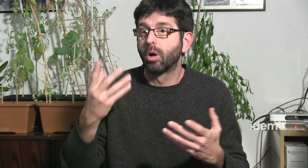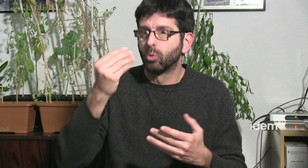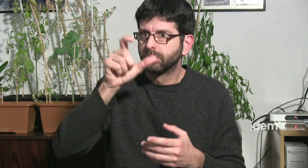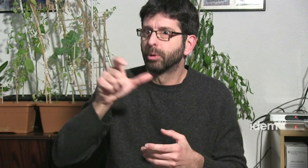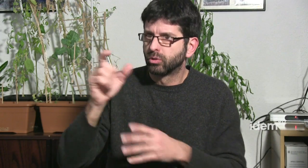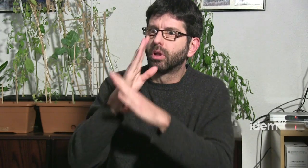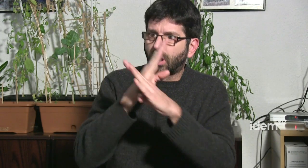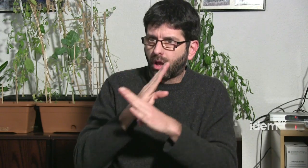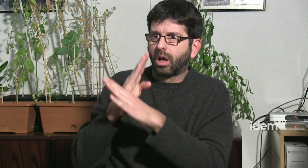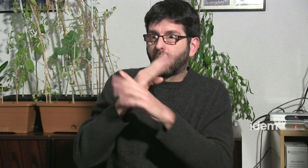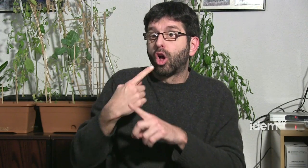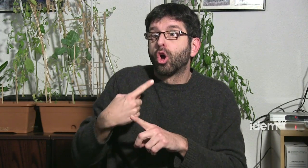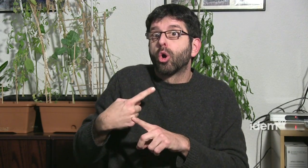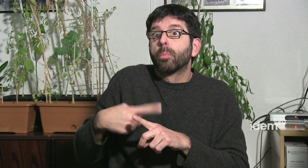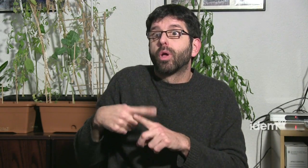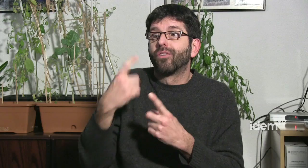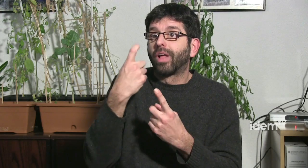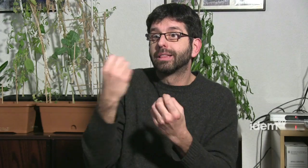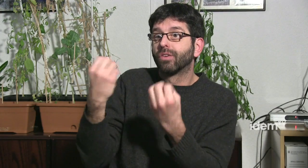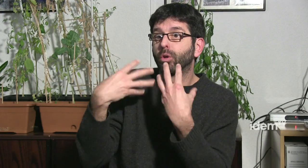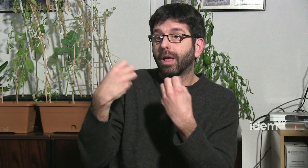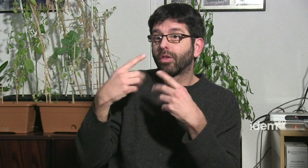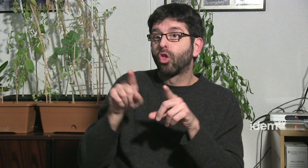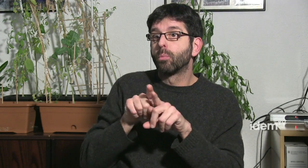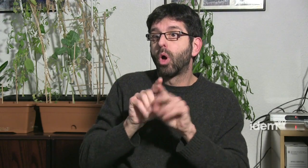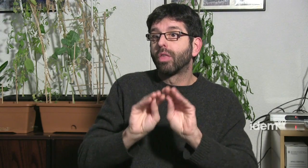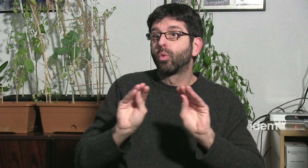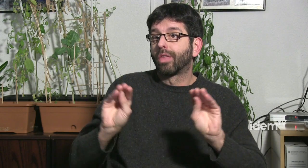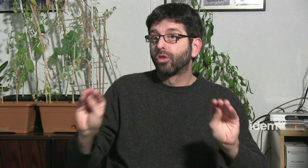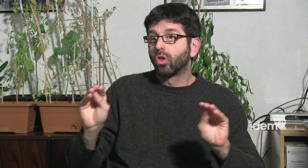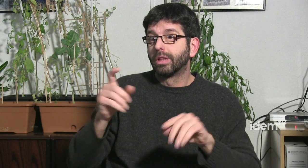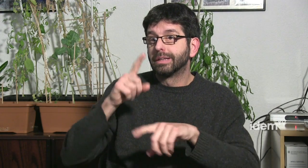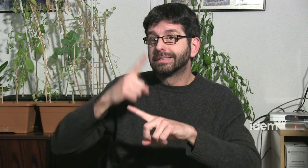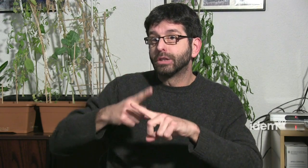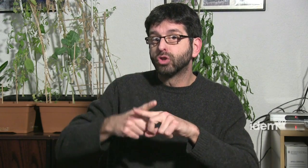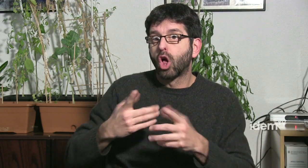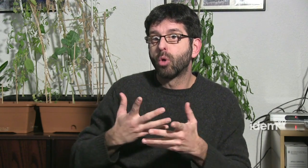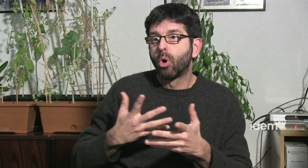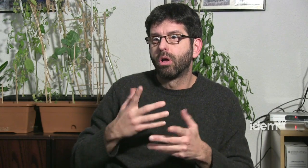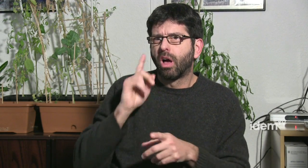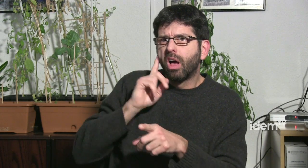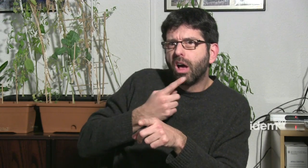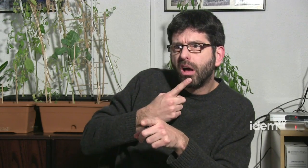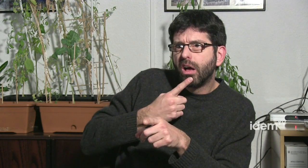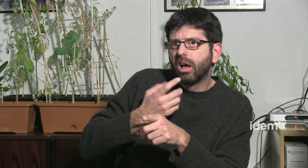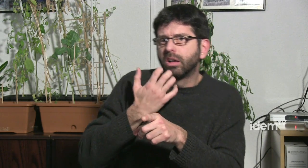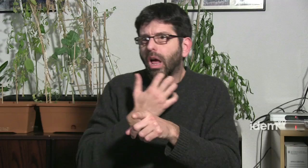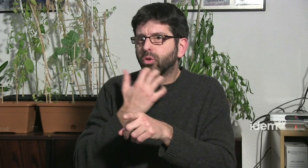concepte és. i tenen persones que encara amaguen la seva condició, no? I